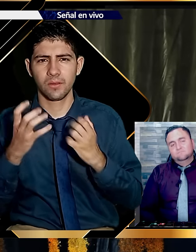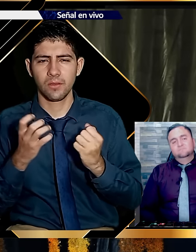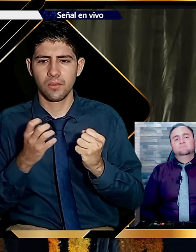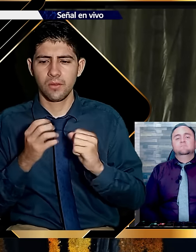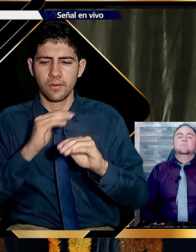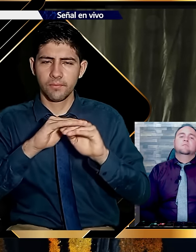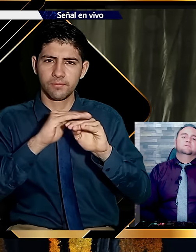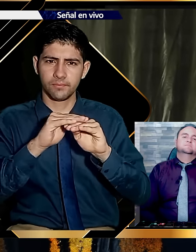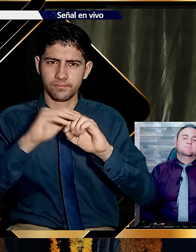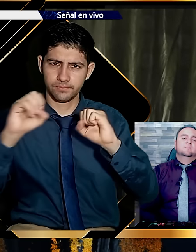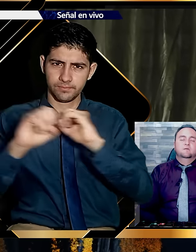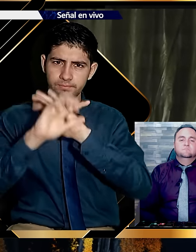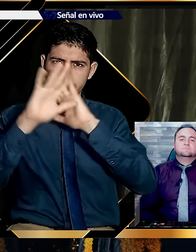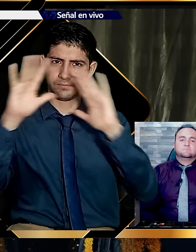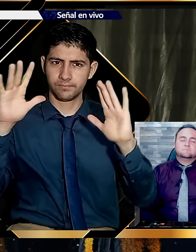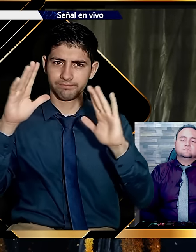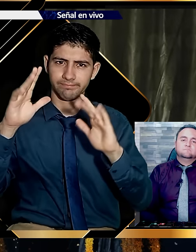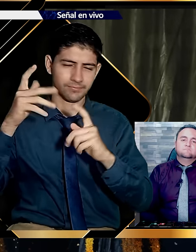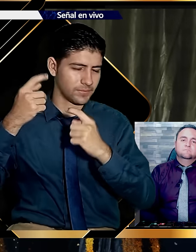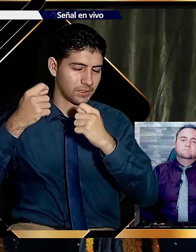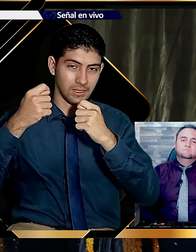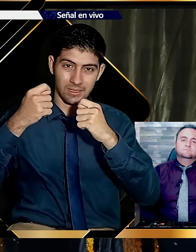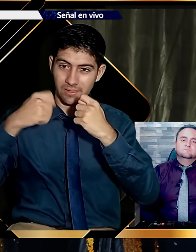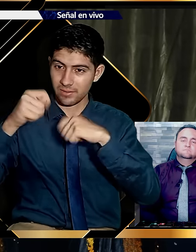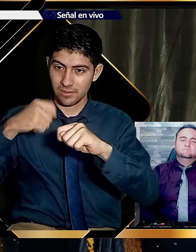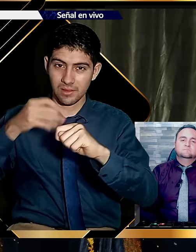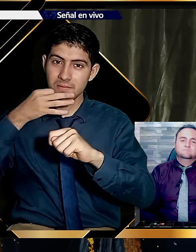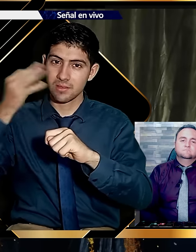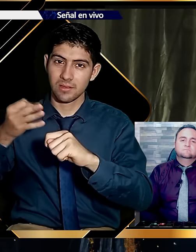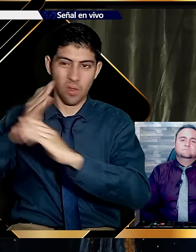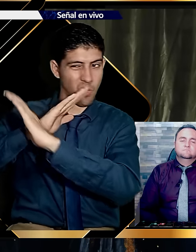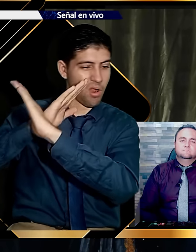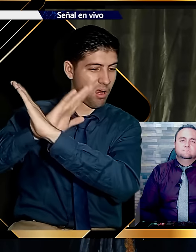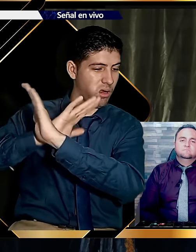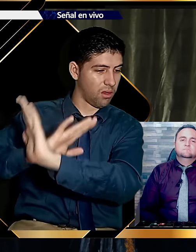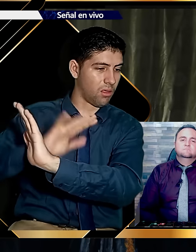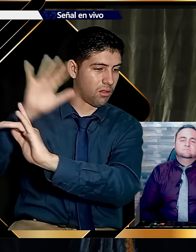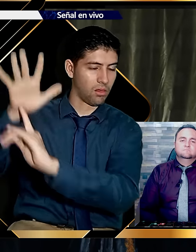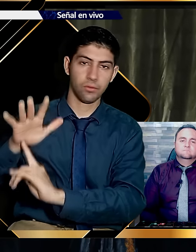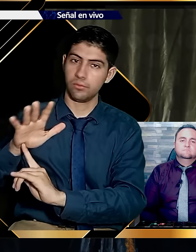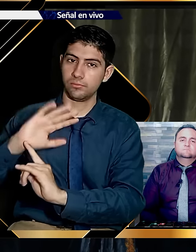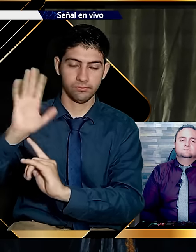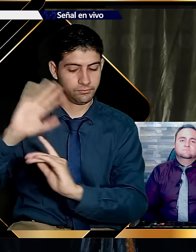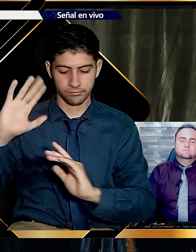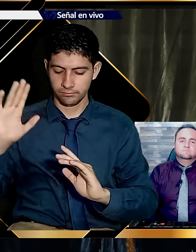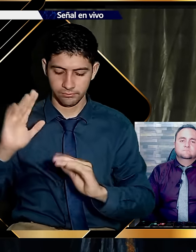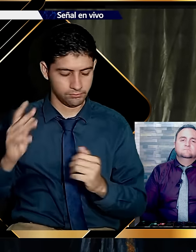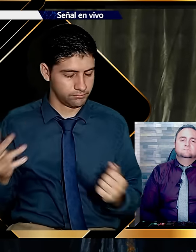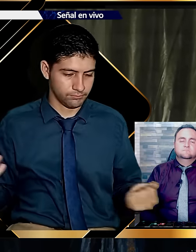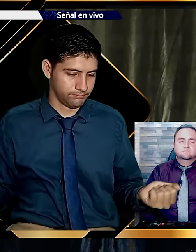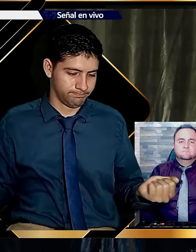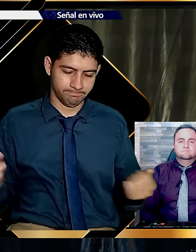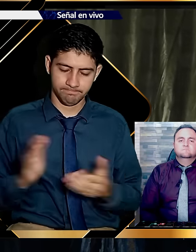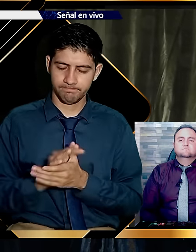Y a eso quiero invitarles. En esta mañana. A no vender nunca esta verdad. Vale la pena estar a